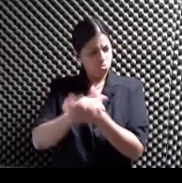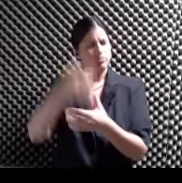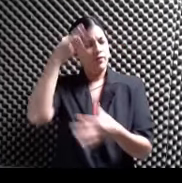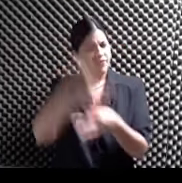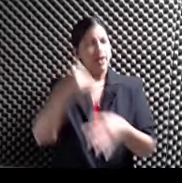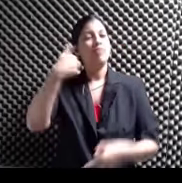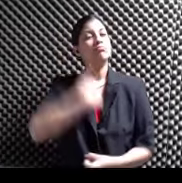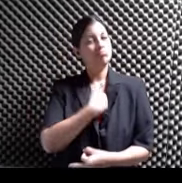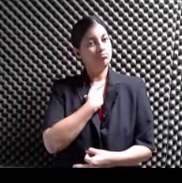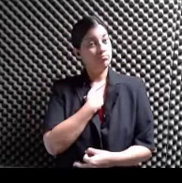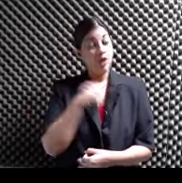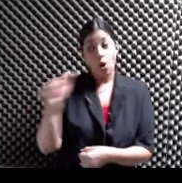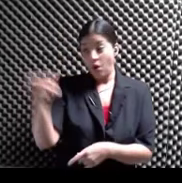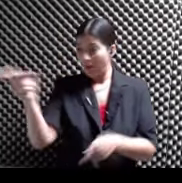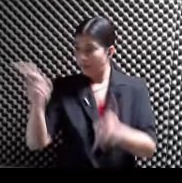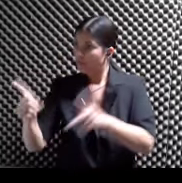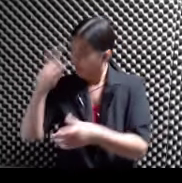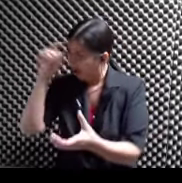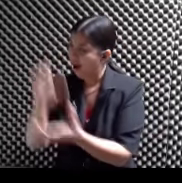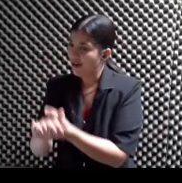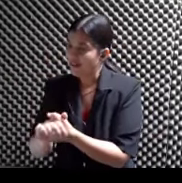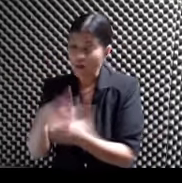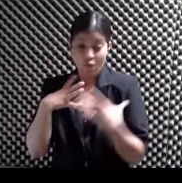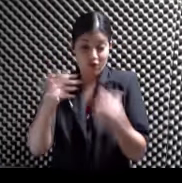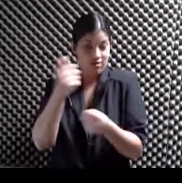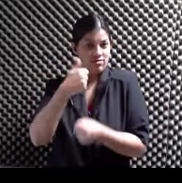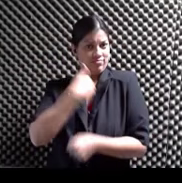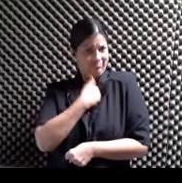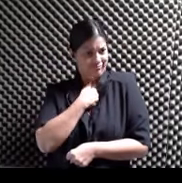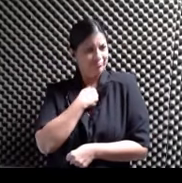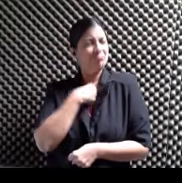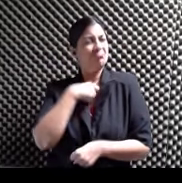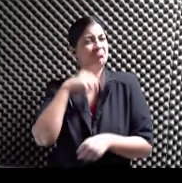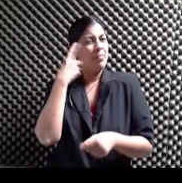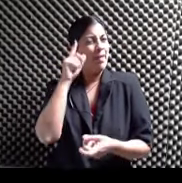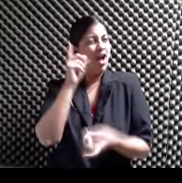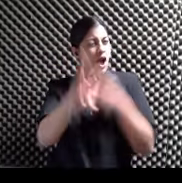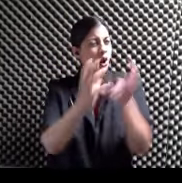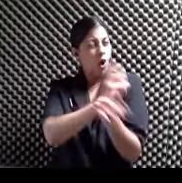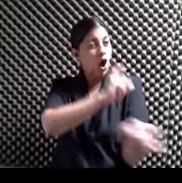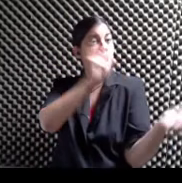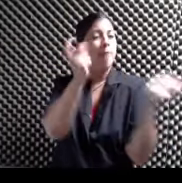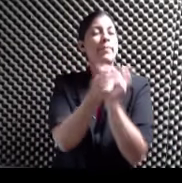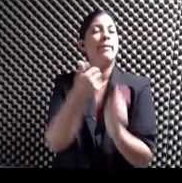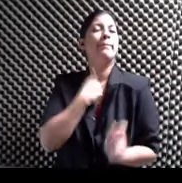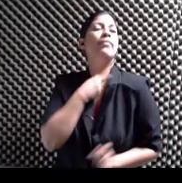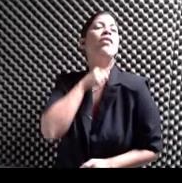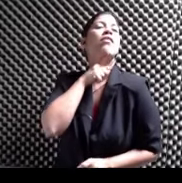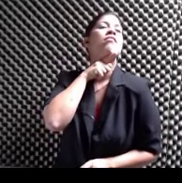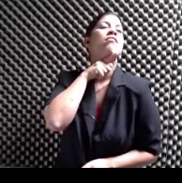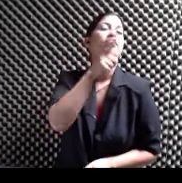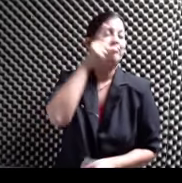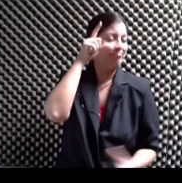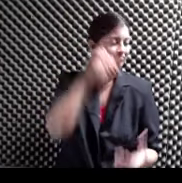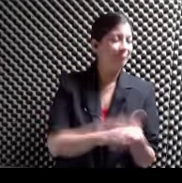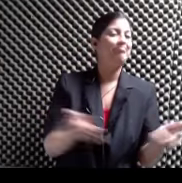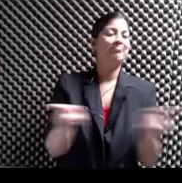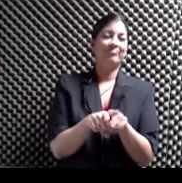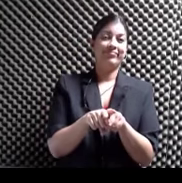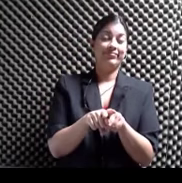los demás Cree en la fuerza Que tiene Para transformar El mundo Y su propia realidad Entonces El entusiasmo